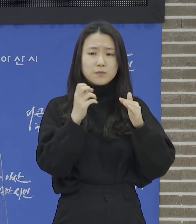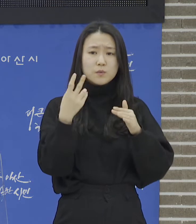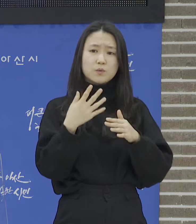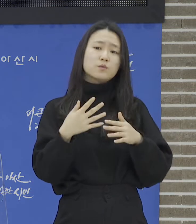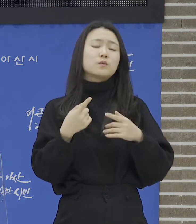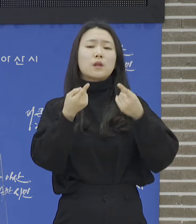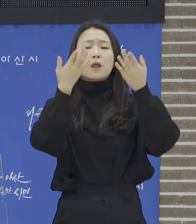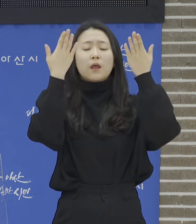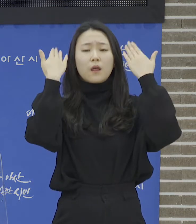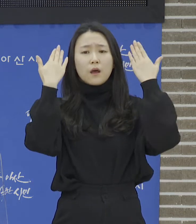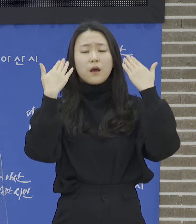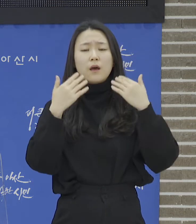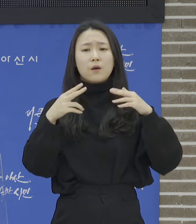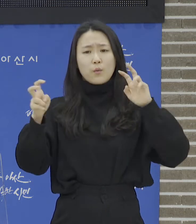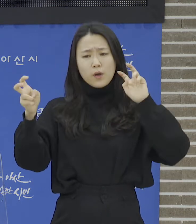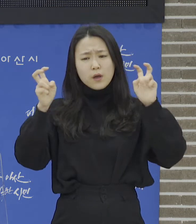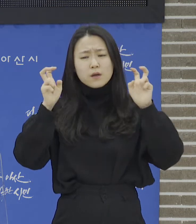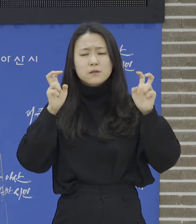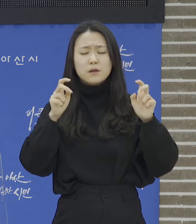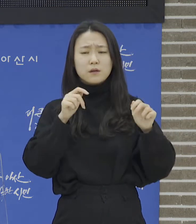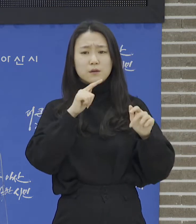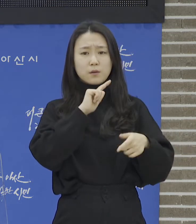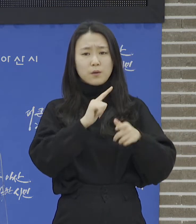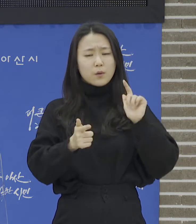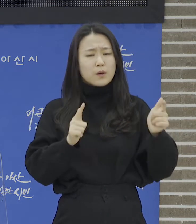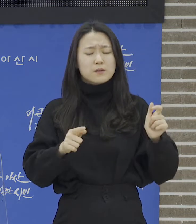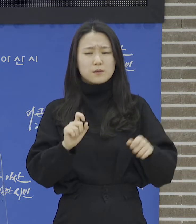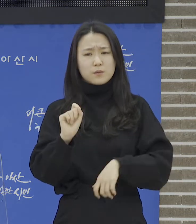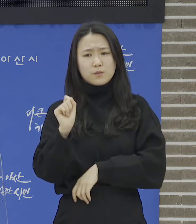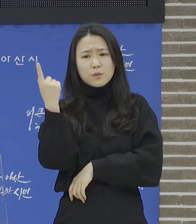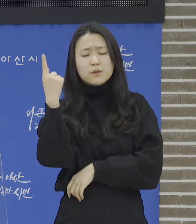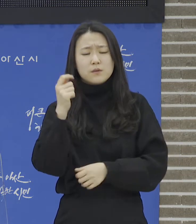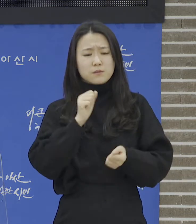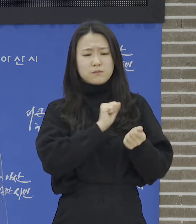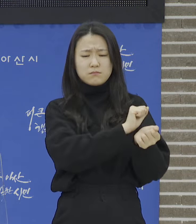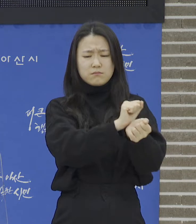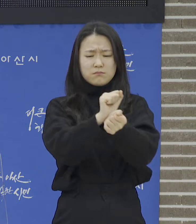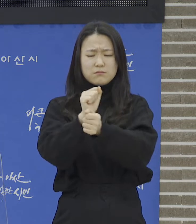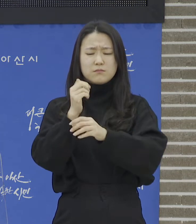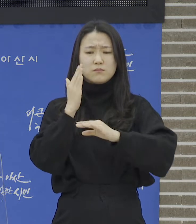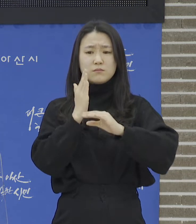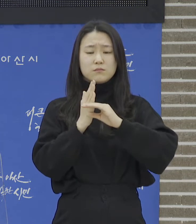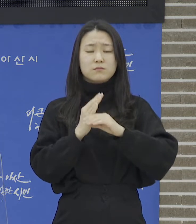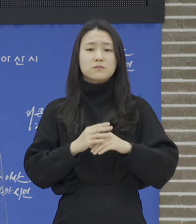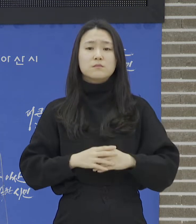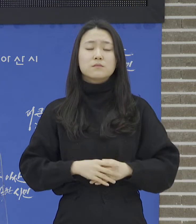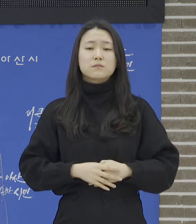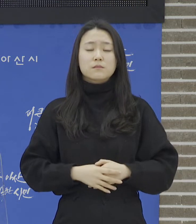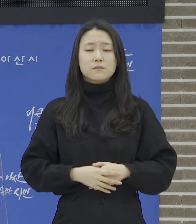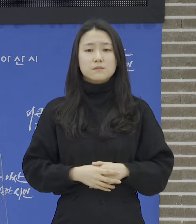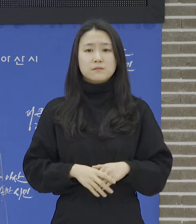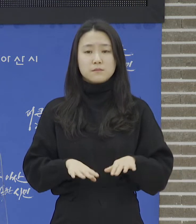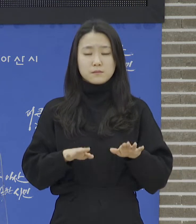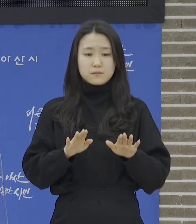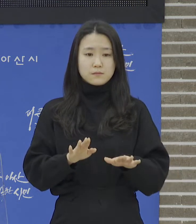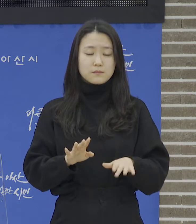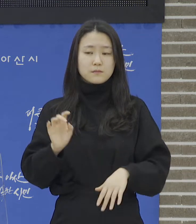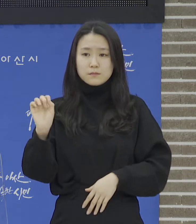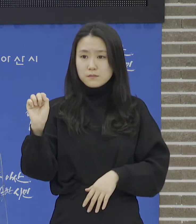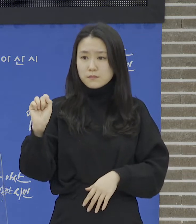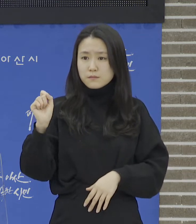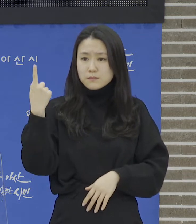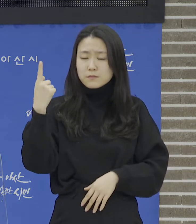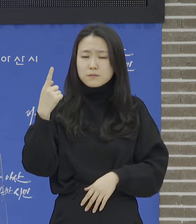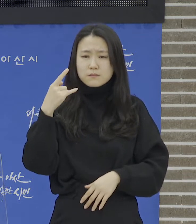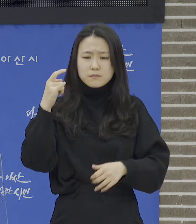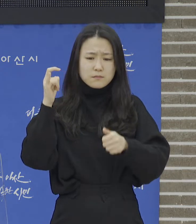등으로 옮겨 다양한 곳에서 산발적으로 발생하고 있는 상황입니다. 현재 확진 환자 수의